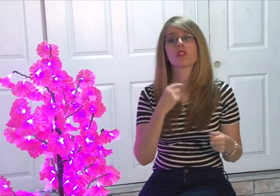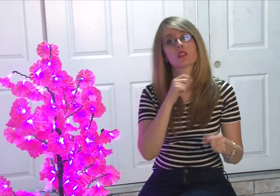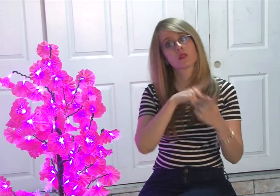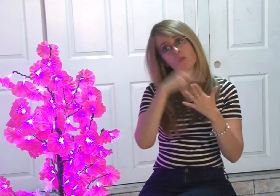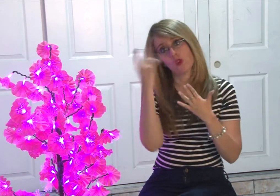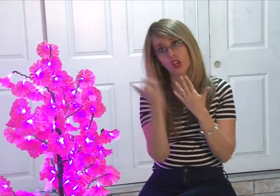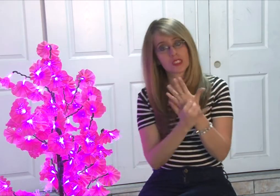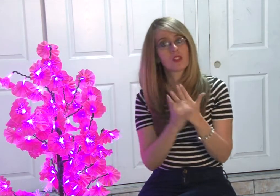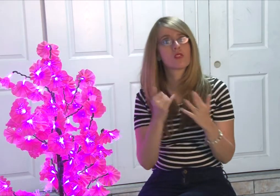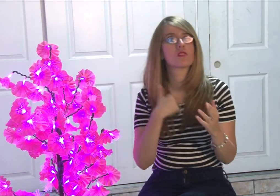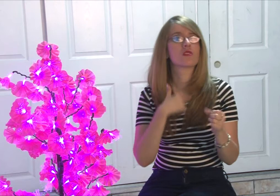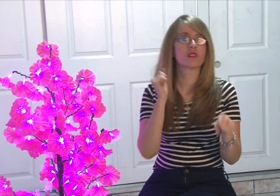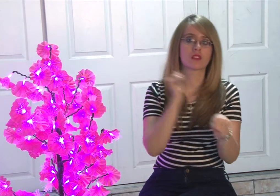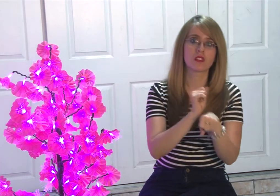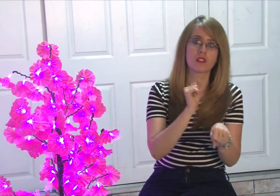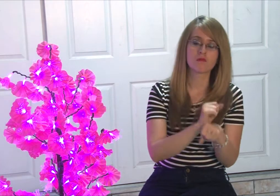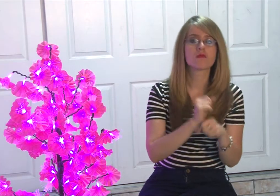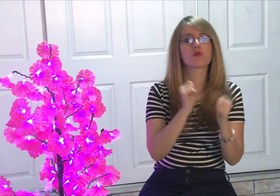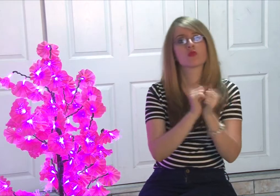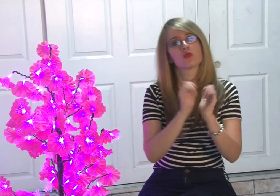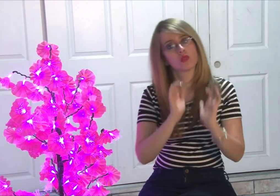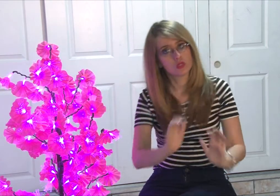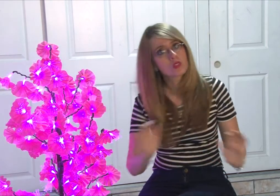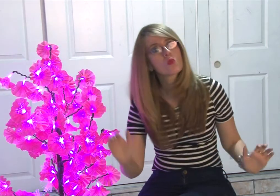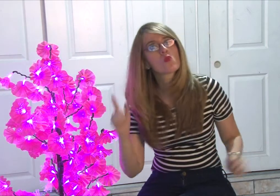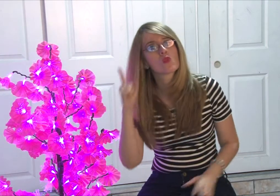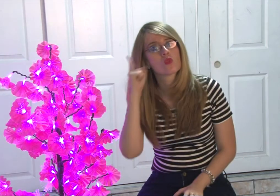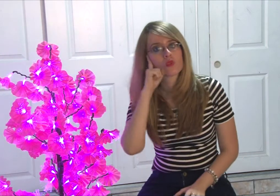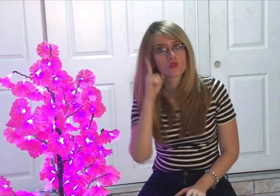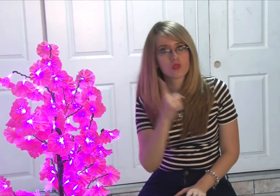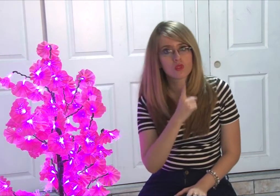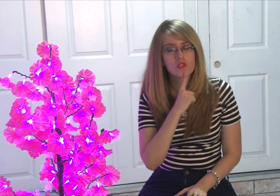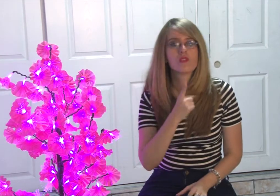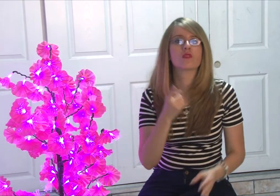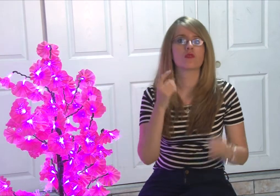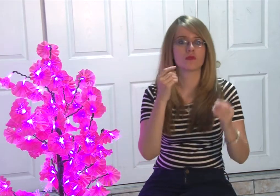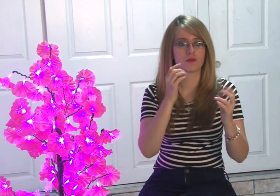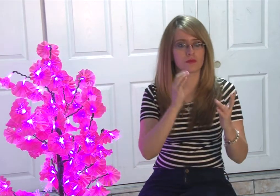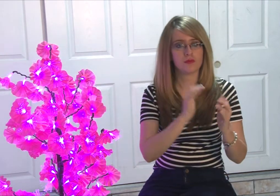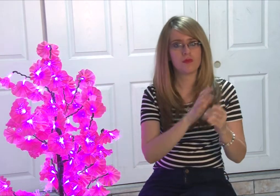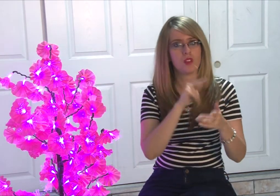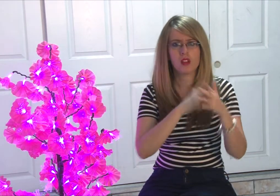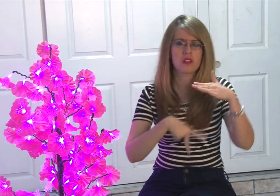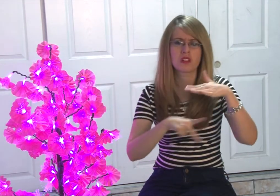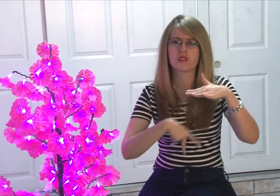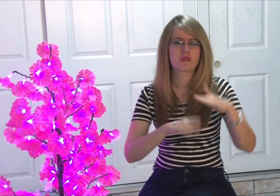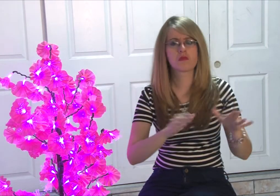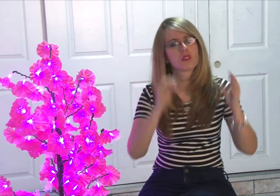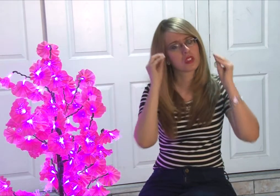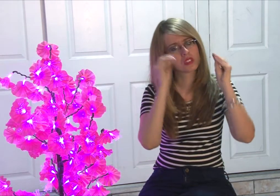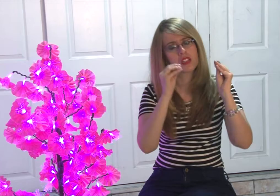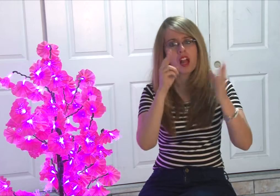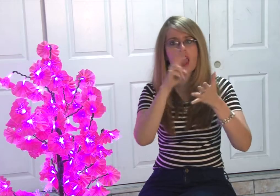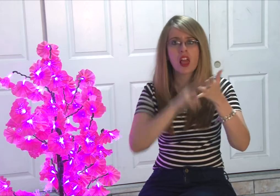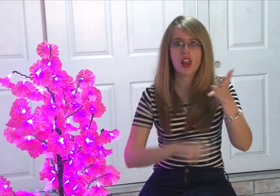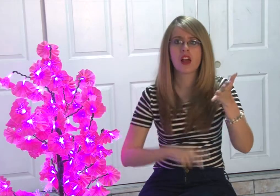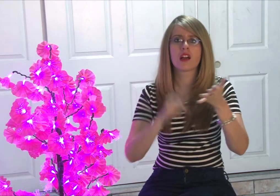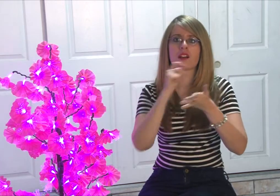También tengo otros proyectos, trabajo con niños sordos, pequeños,